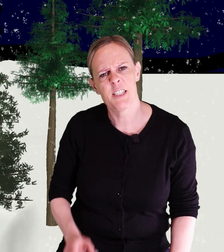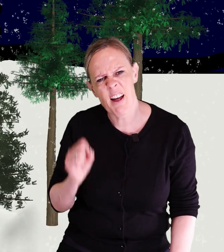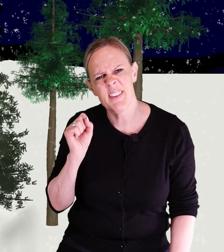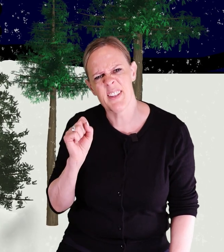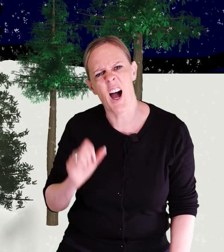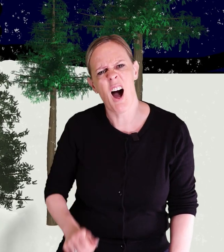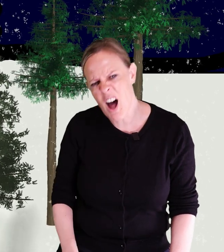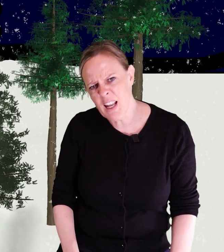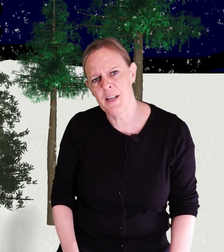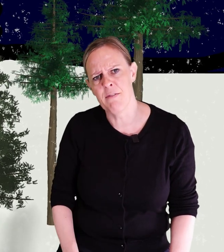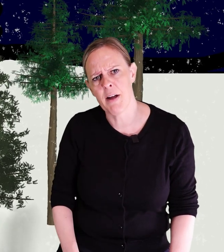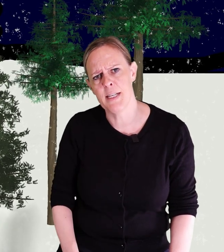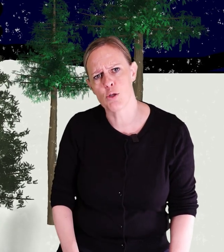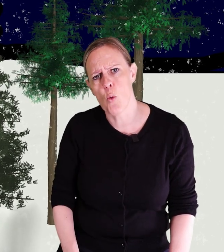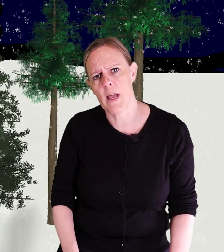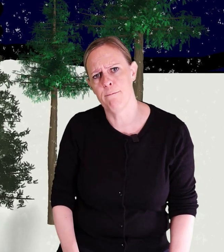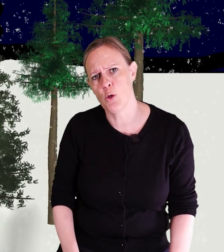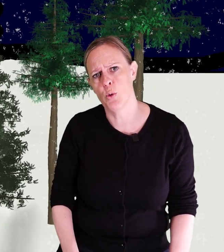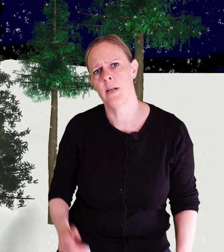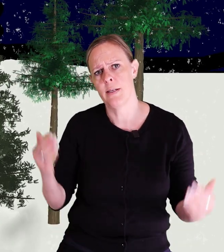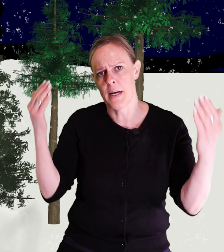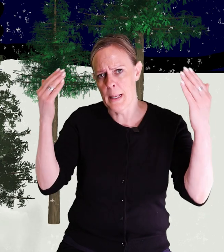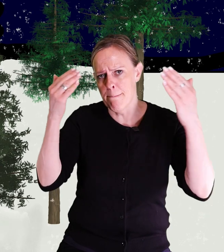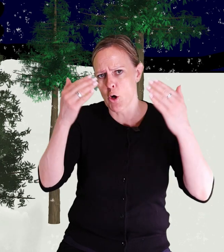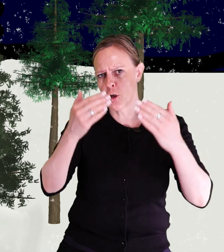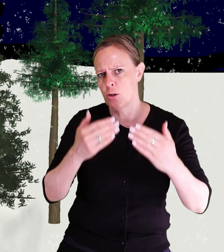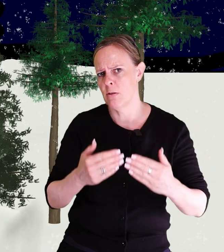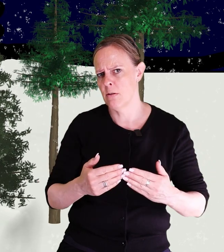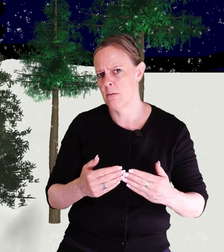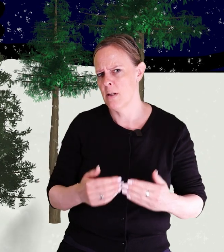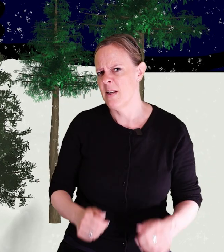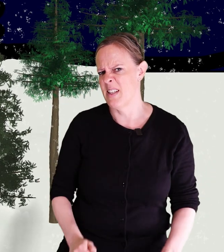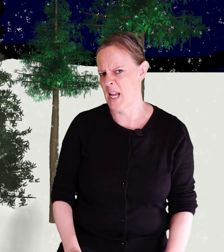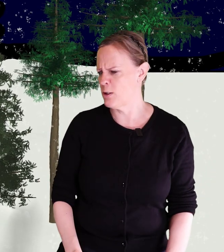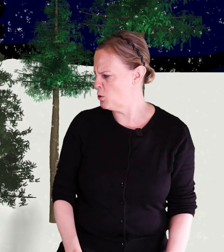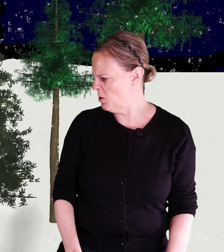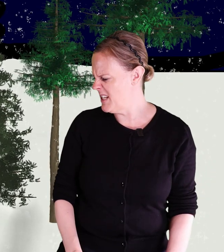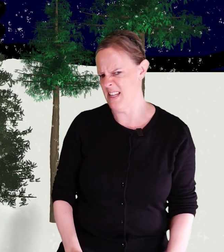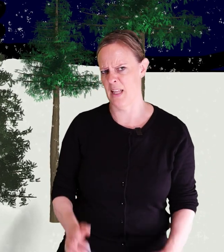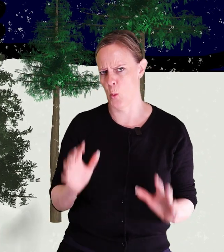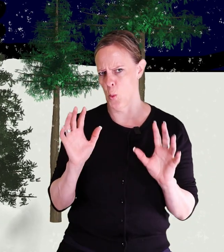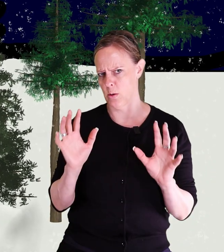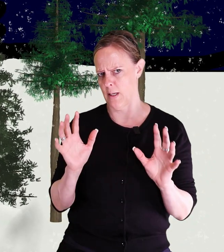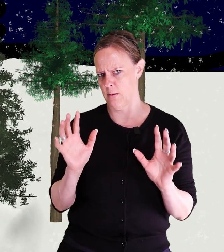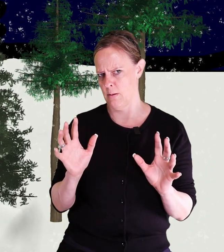Svante har aldrig varit i skogen förut när det är mörkt. Det känns nog lite otäckt.